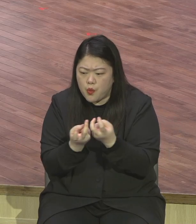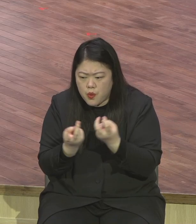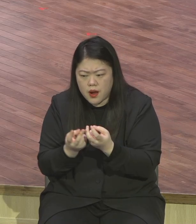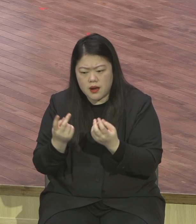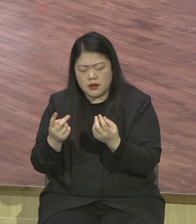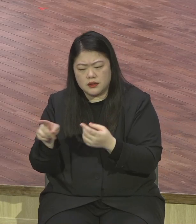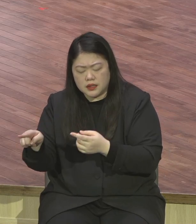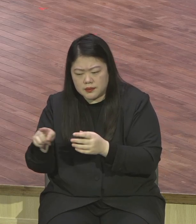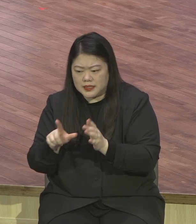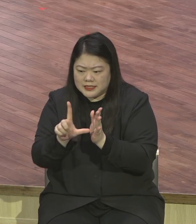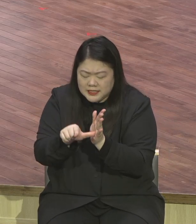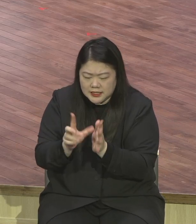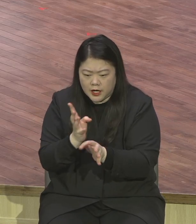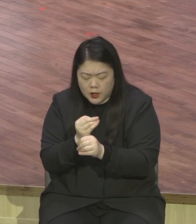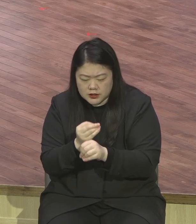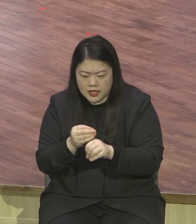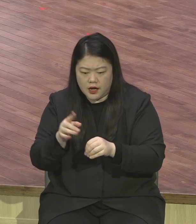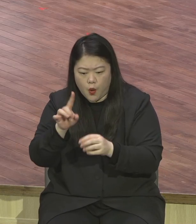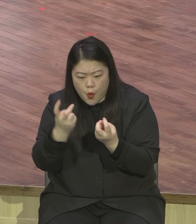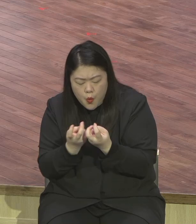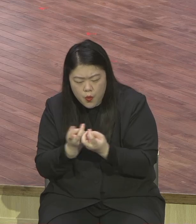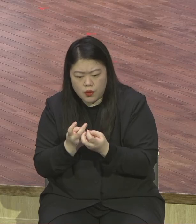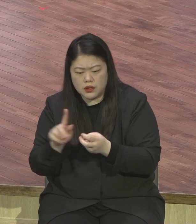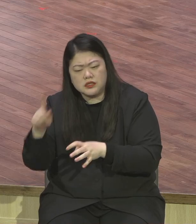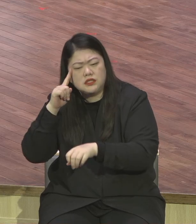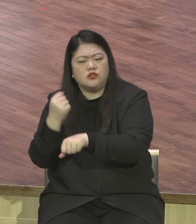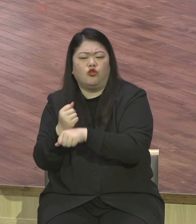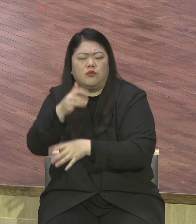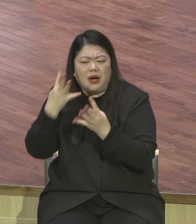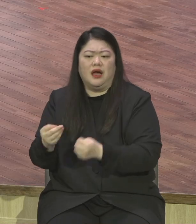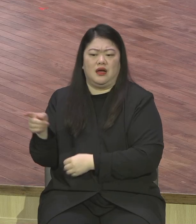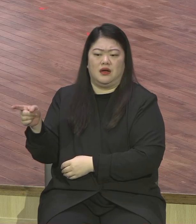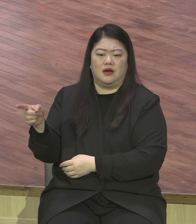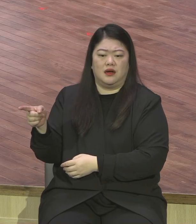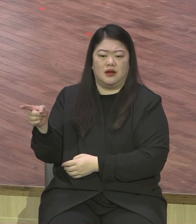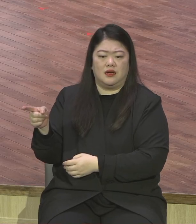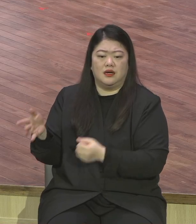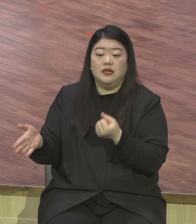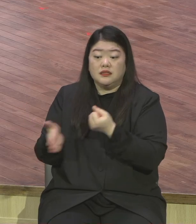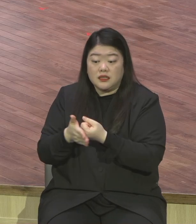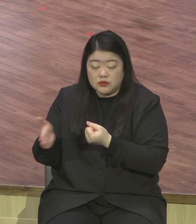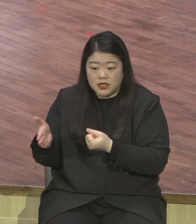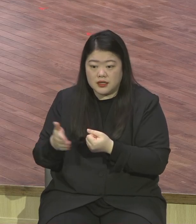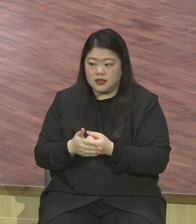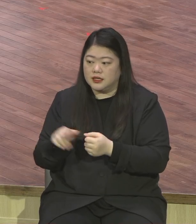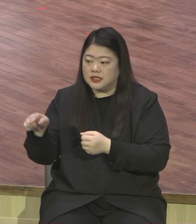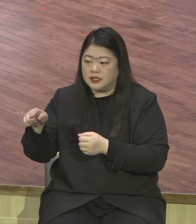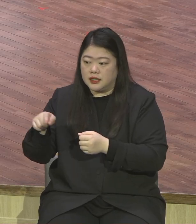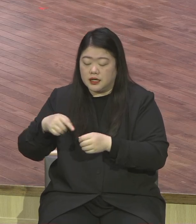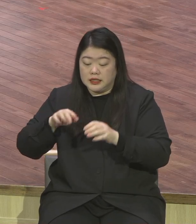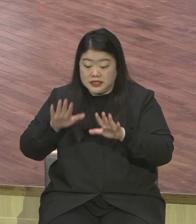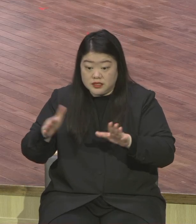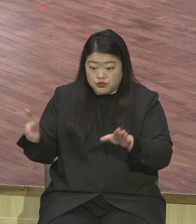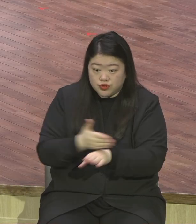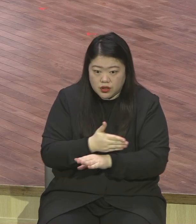혼당이 되어지면 이제 전세계로 나가야 되는데 그러기 전에 미리부터 지금부터 계속 미션을 주라.